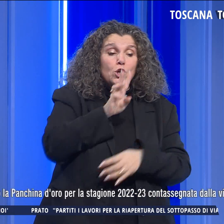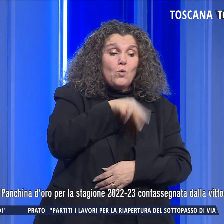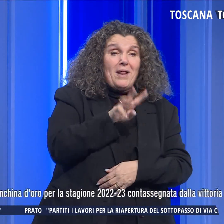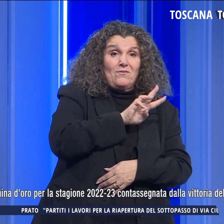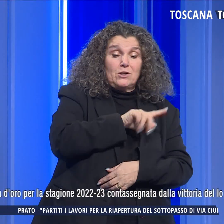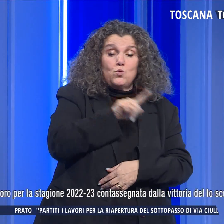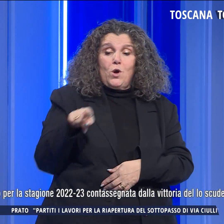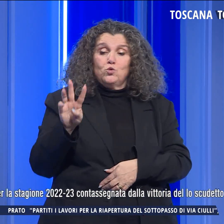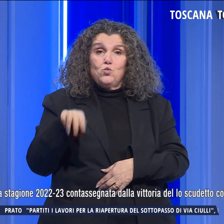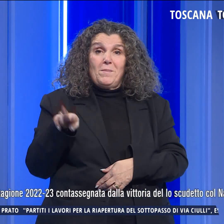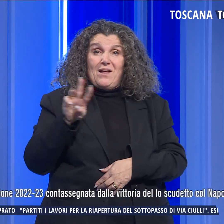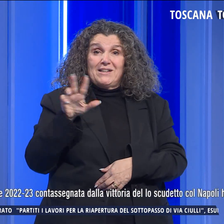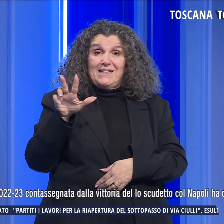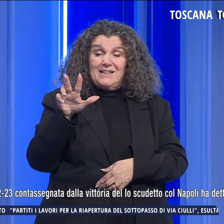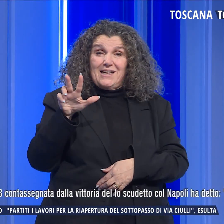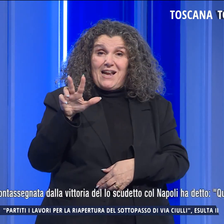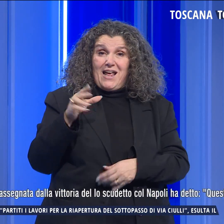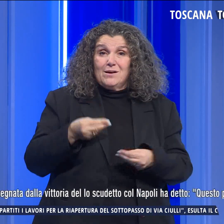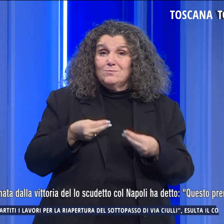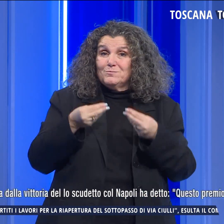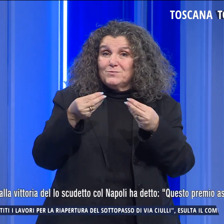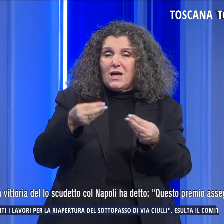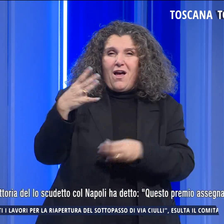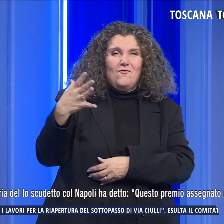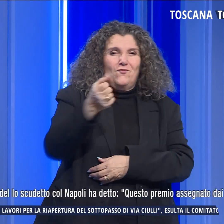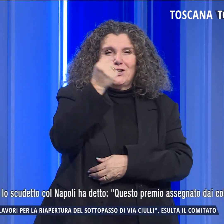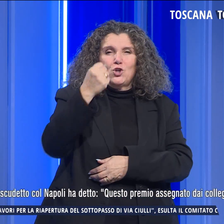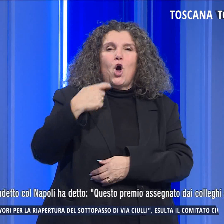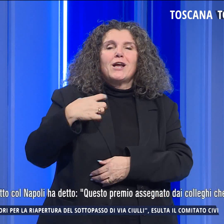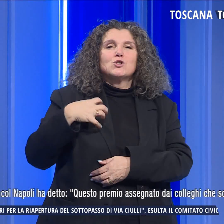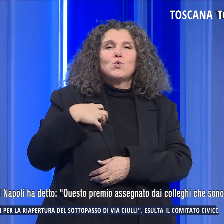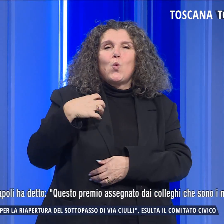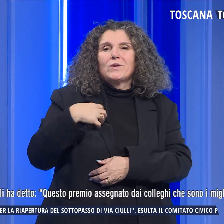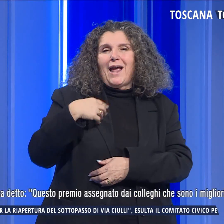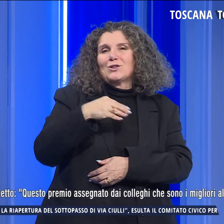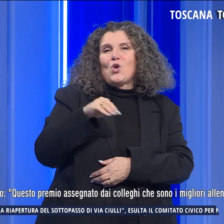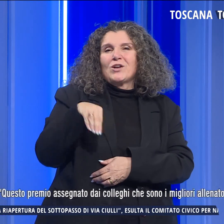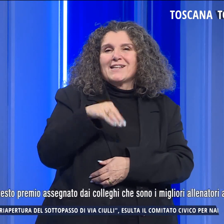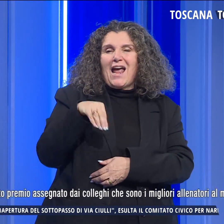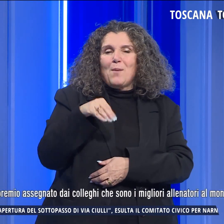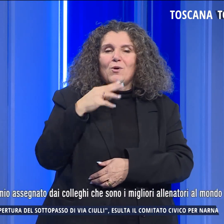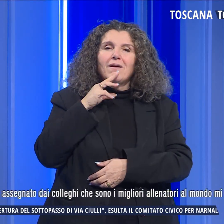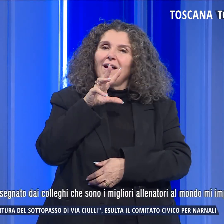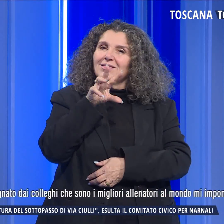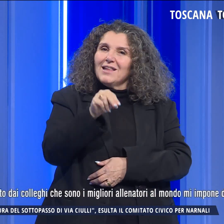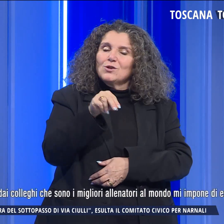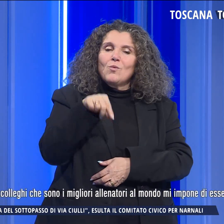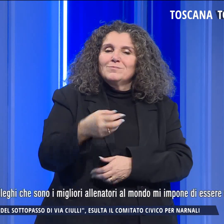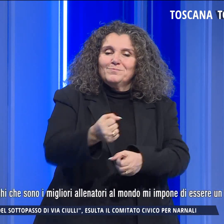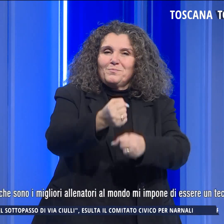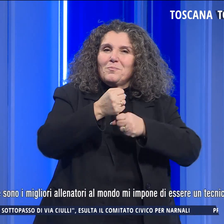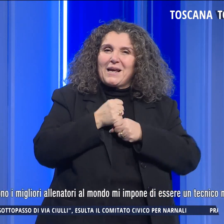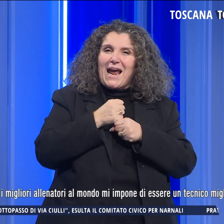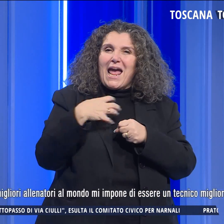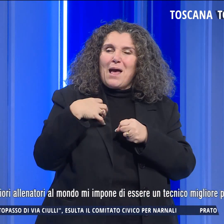-2023, contrassegnata dalla vittoria dello Scudetto con il Napoli, ha detto questo premio